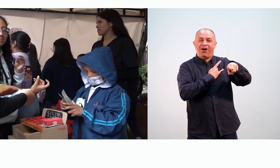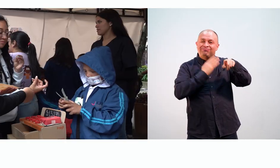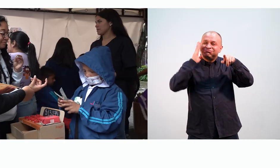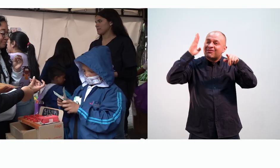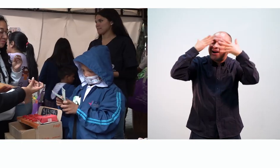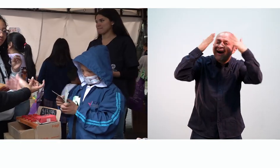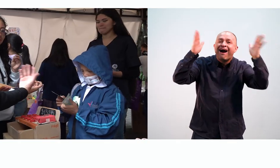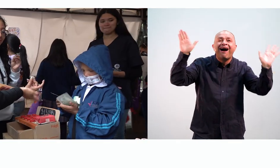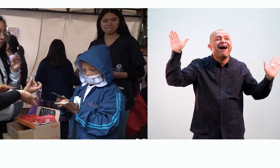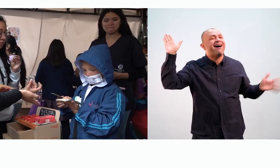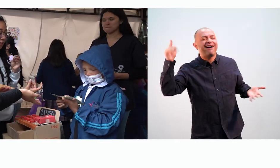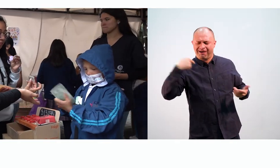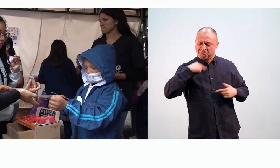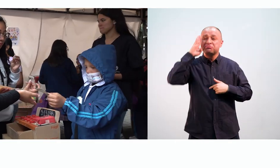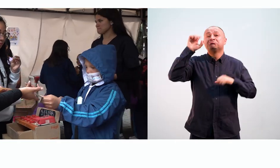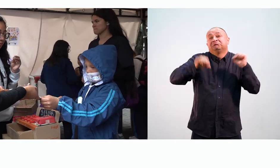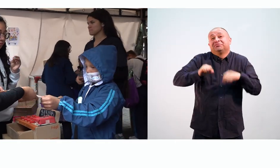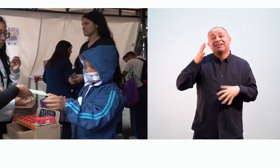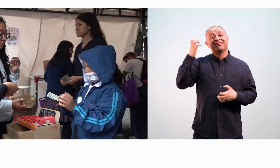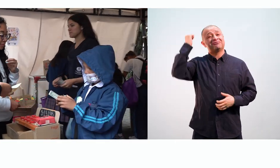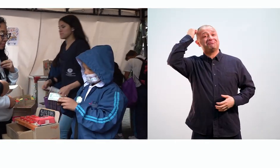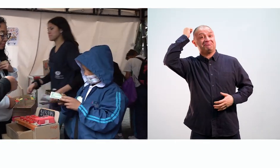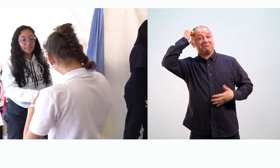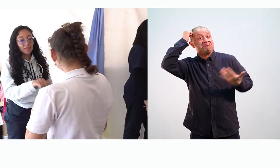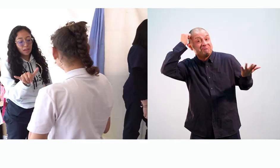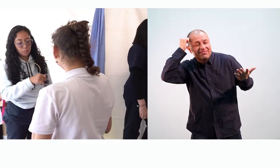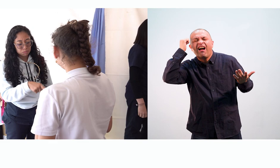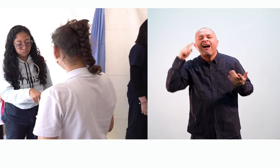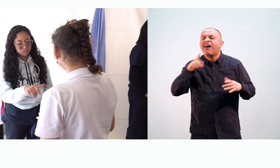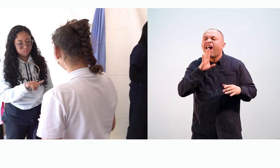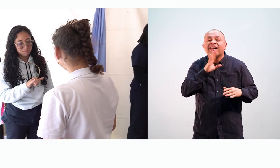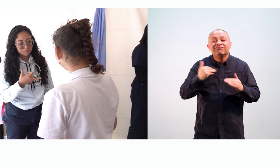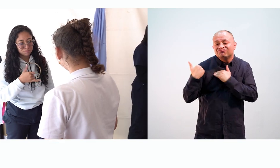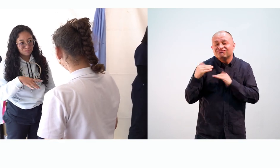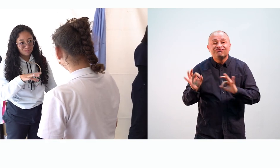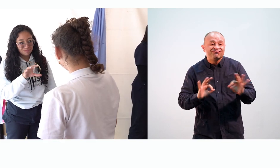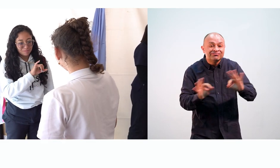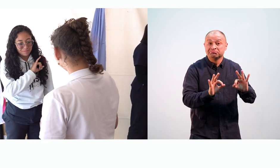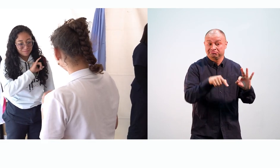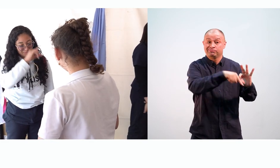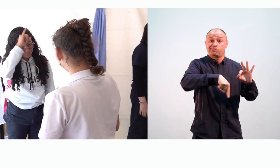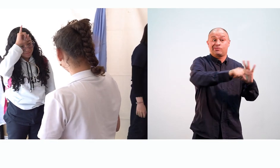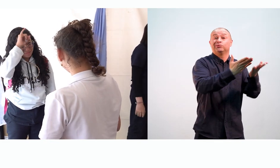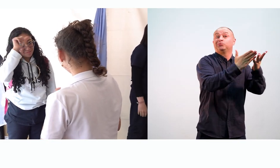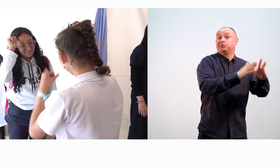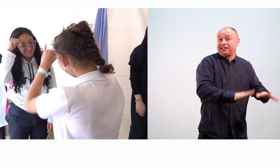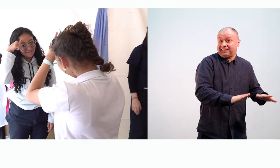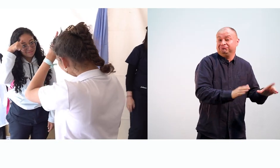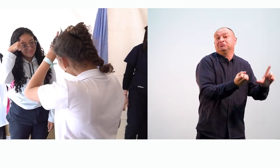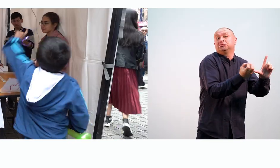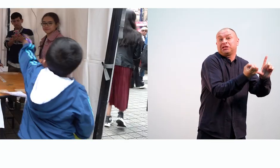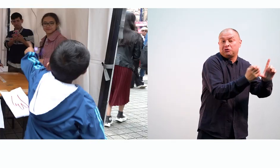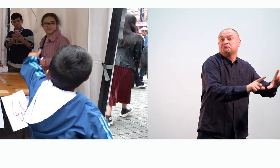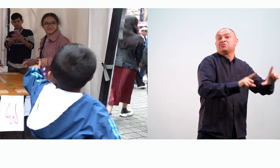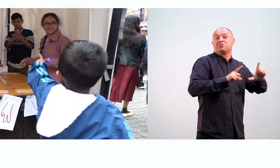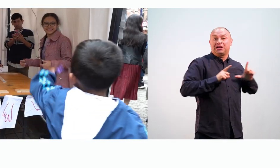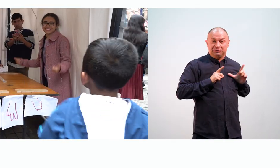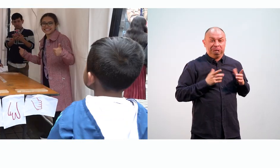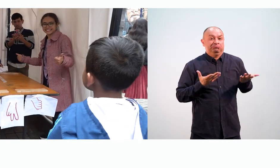maestros. Vienen a disfrutar de diferentes actividades preparadas por estudiantes de nuestras licenciaturas. Estudiantes